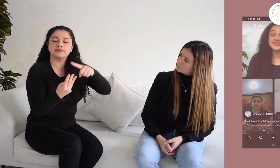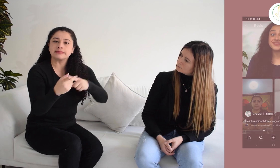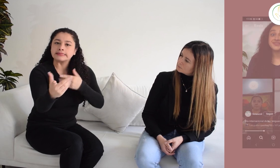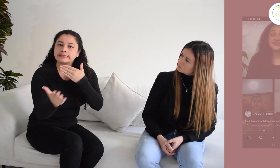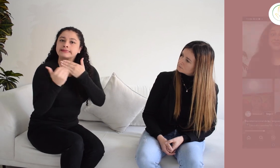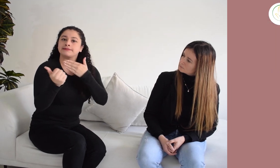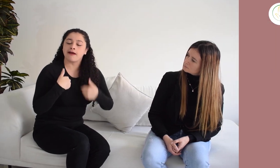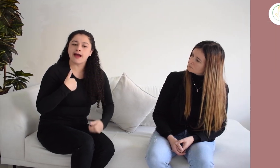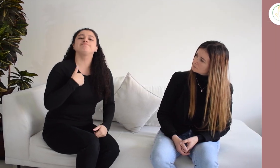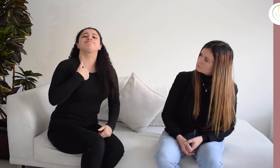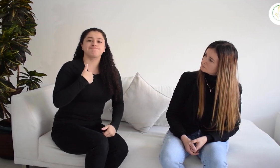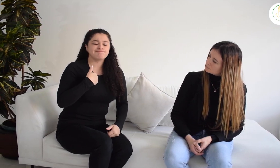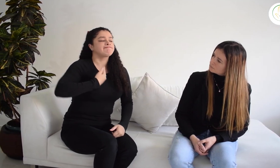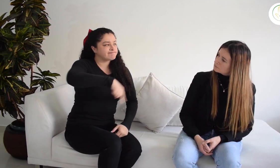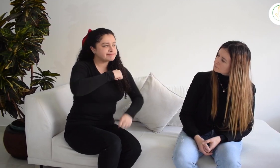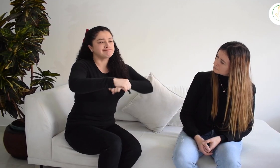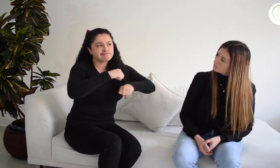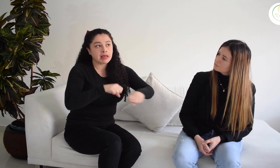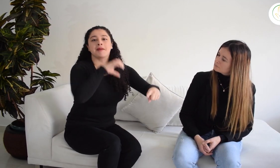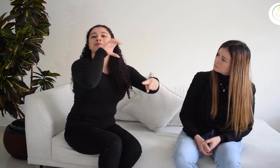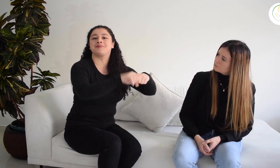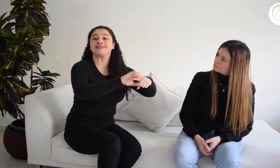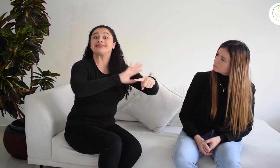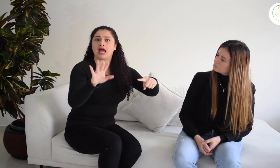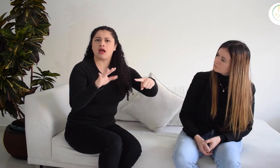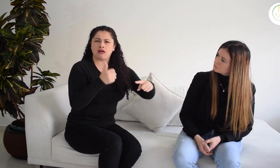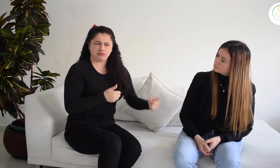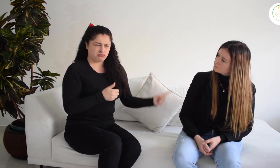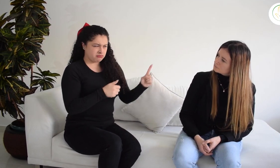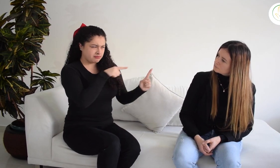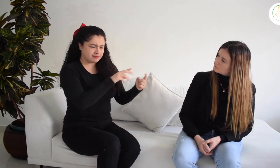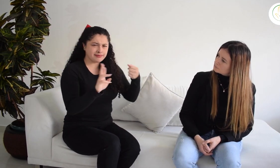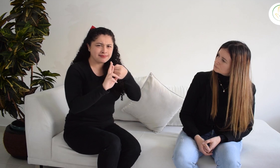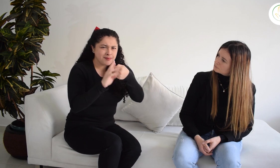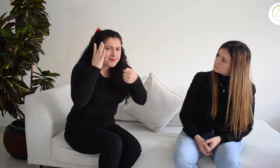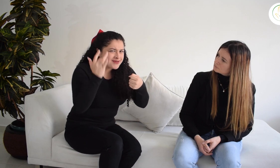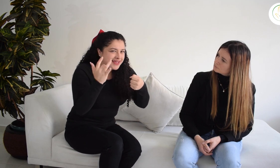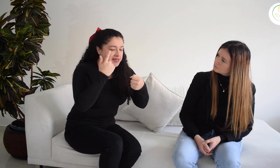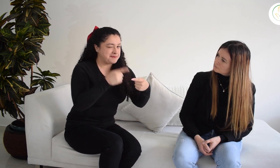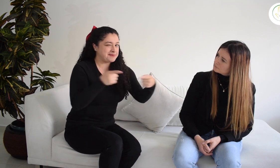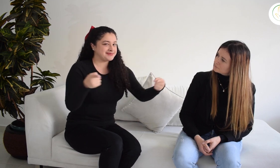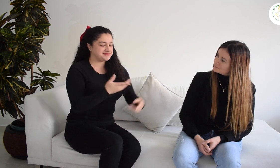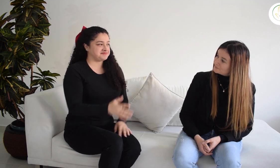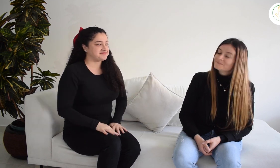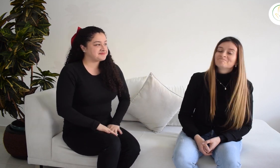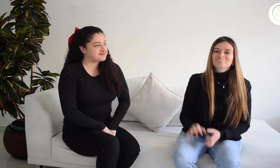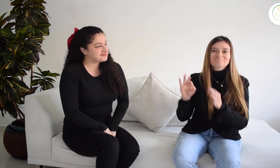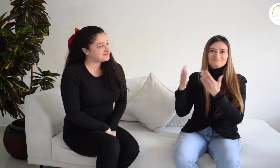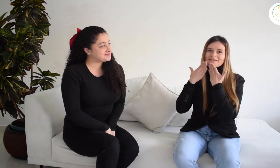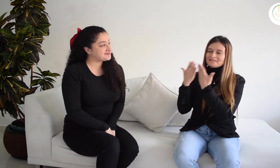la licencia de conducción. Atendiendo a este llamado citamos a las autoridades competentes a una reunión. ¿Pero a qué se debe la implicación de